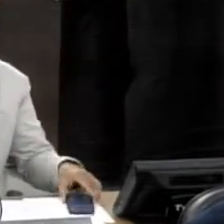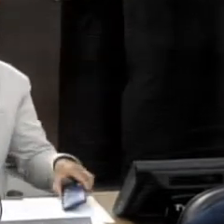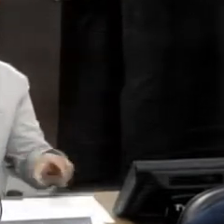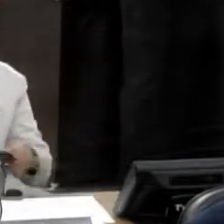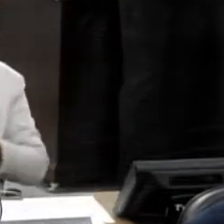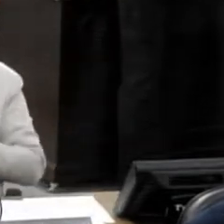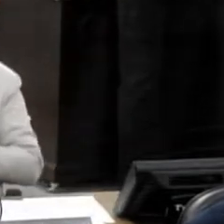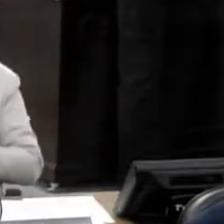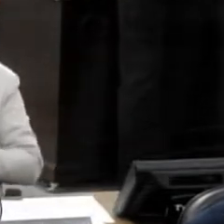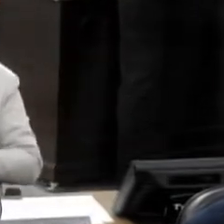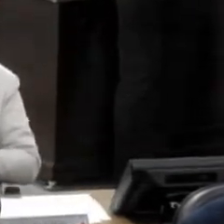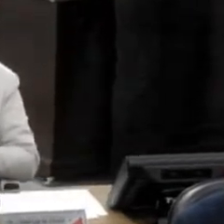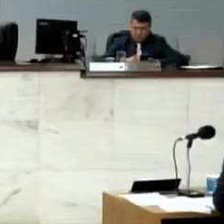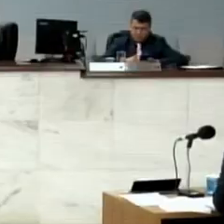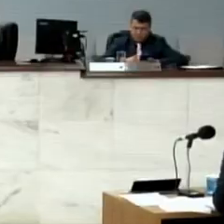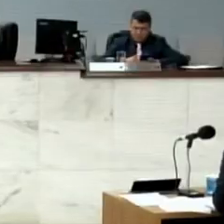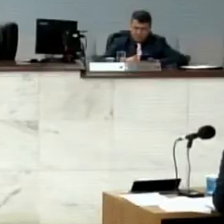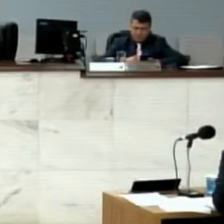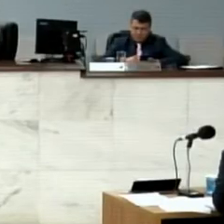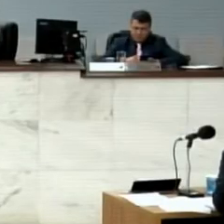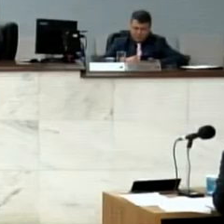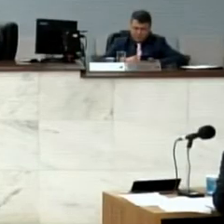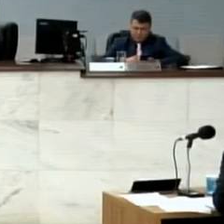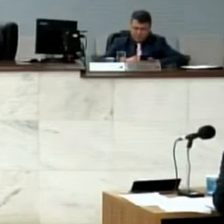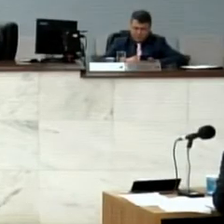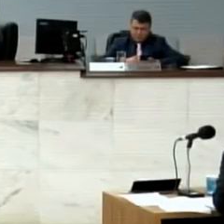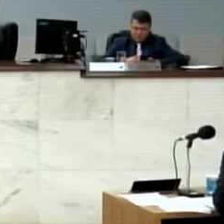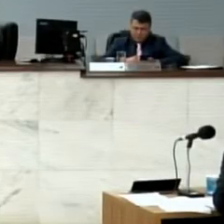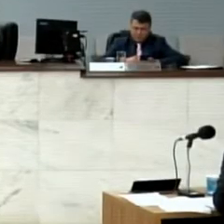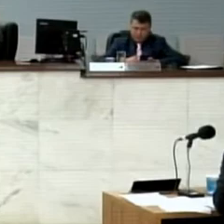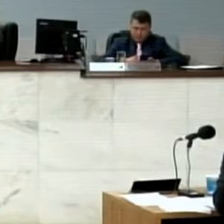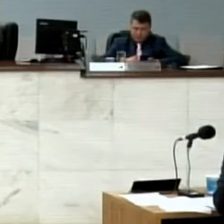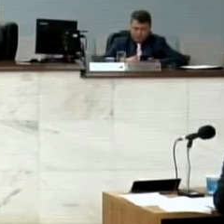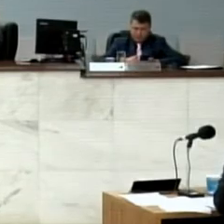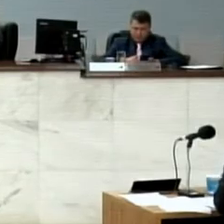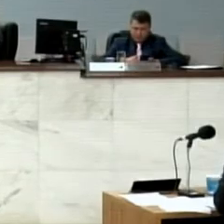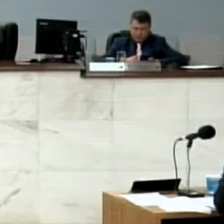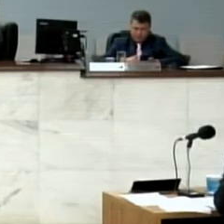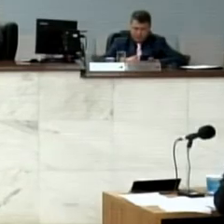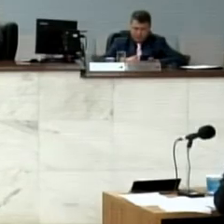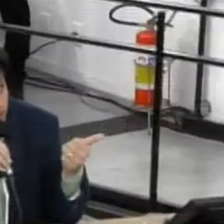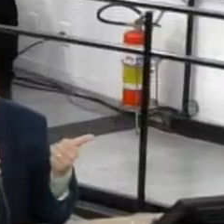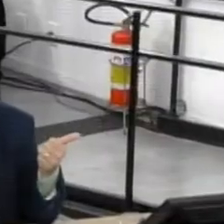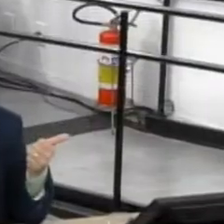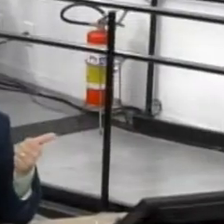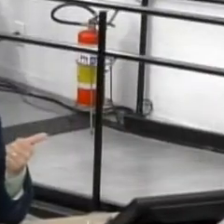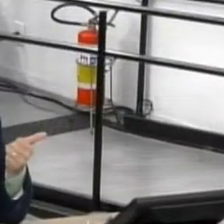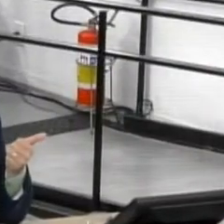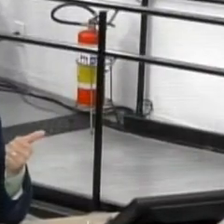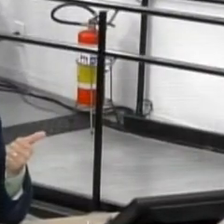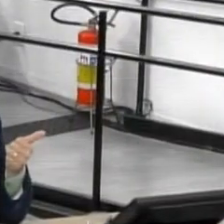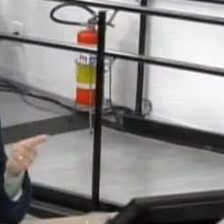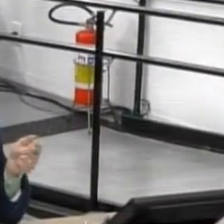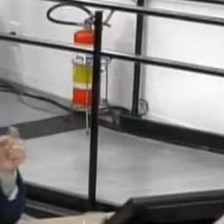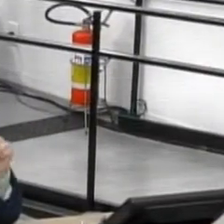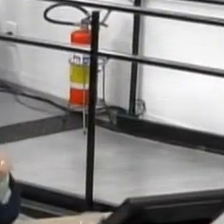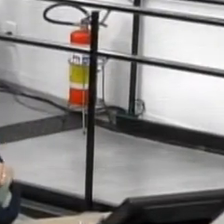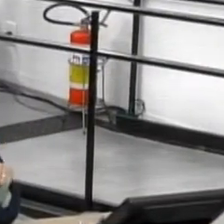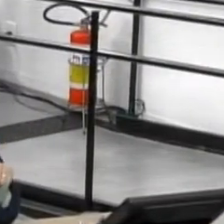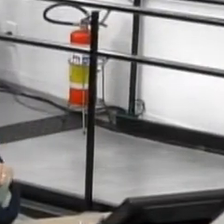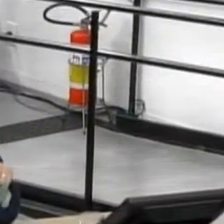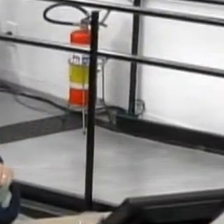Peixão, só para não cortar um segundo, rapidinho. Na realidade, foram 18 milhões do governo estadual